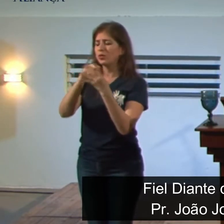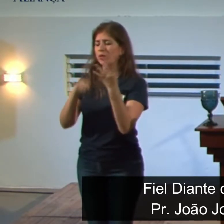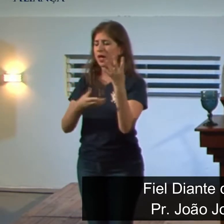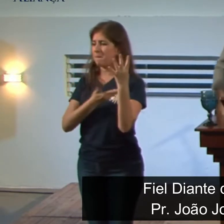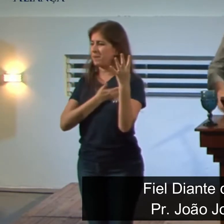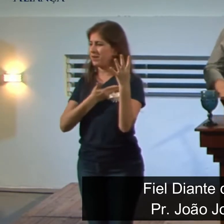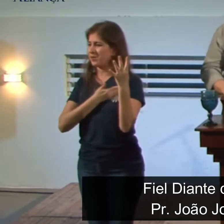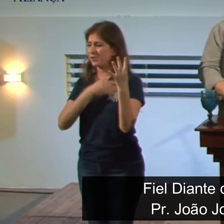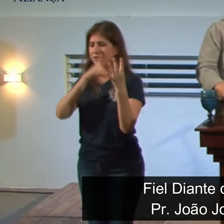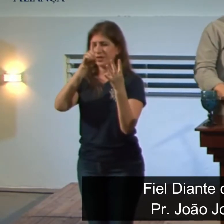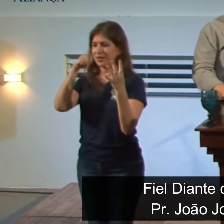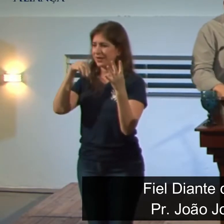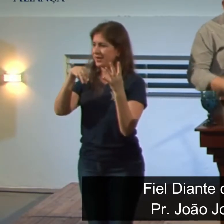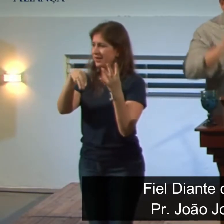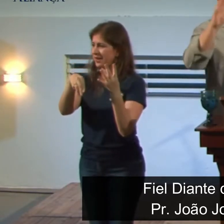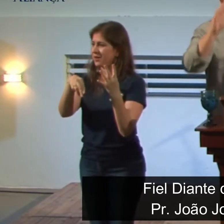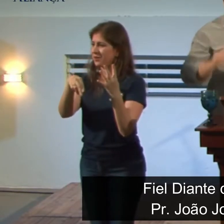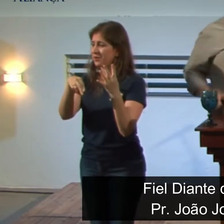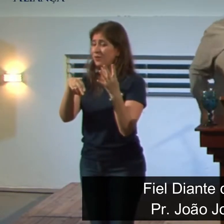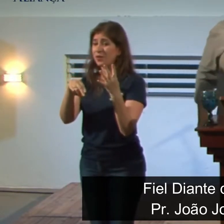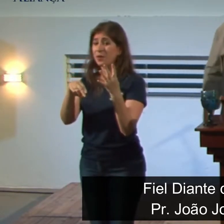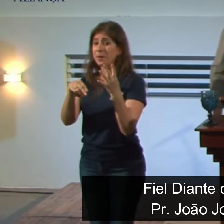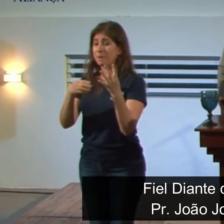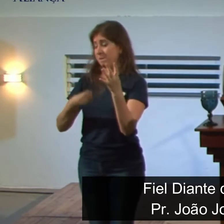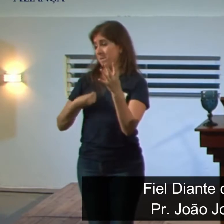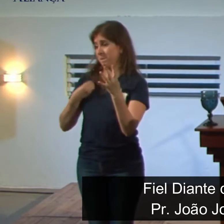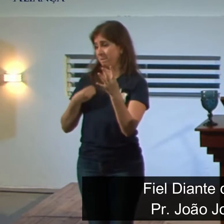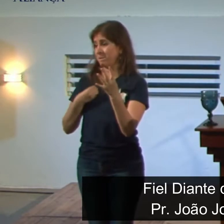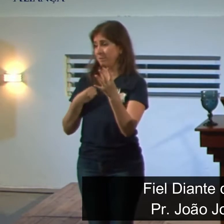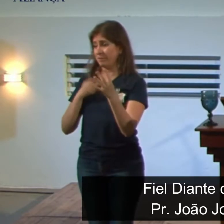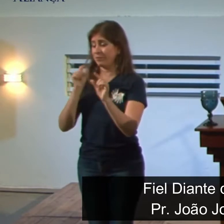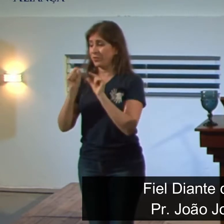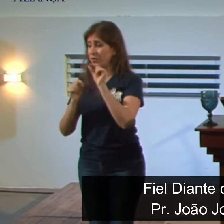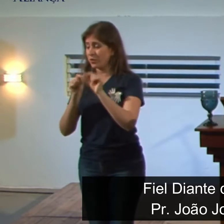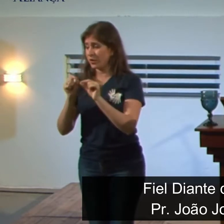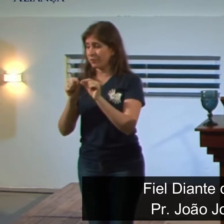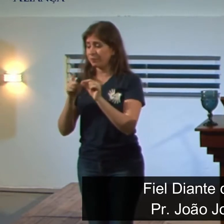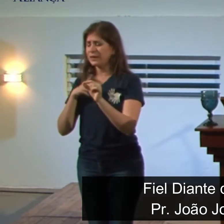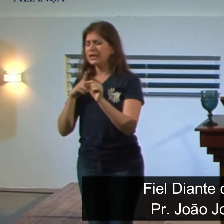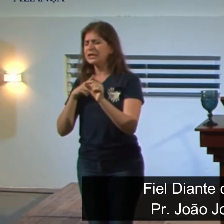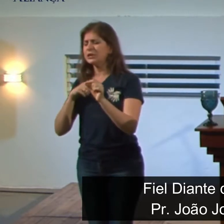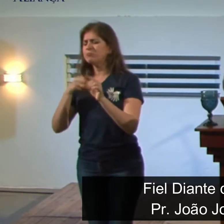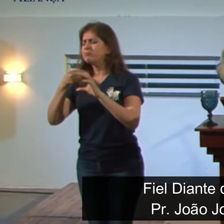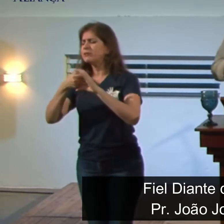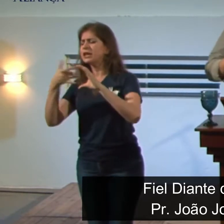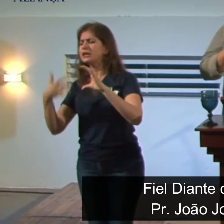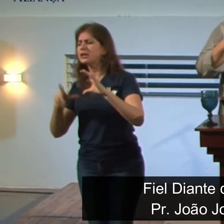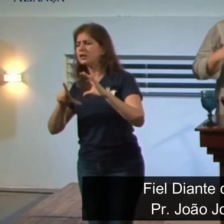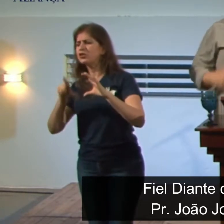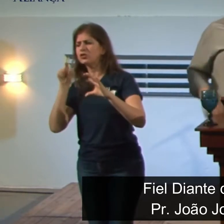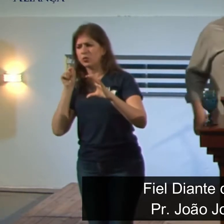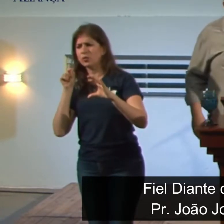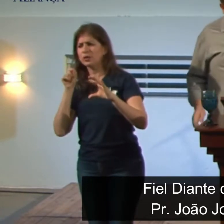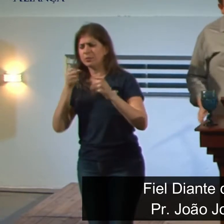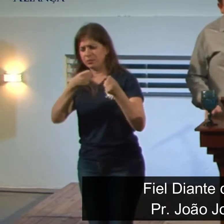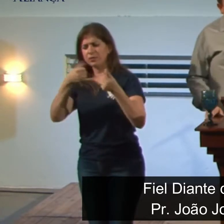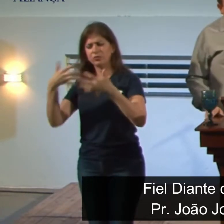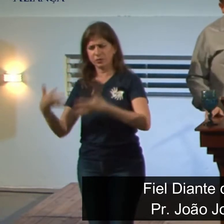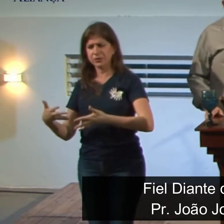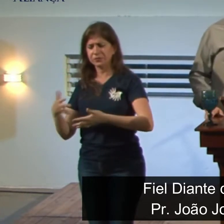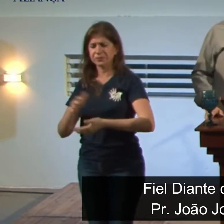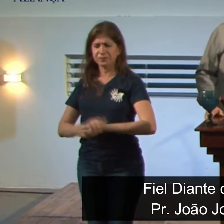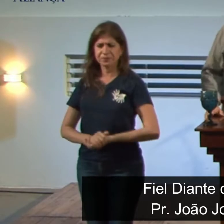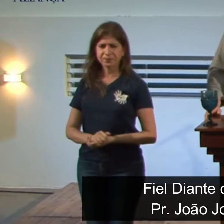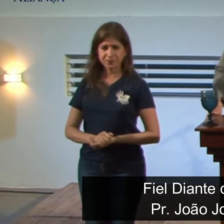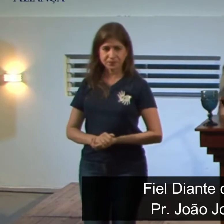Nabucodonosor. Os critérios para essa escolha, está aí do versículo 3 ao versículo 7, fiz assim para tornar mais dinâmica